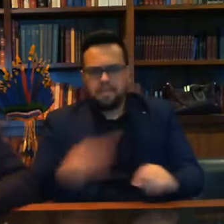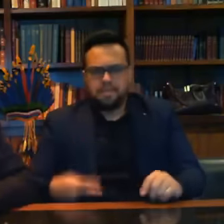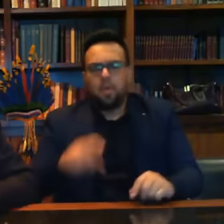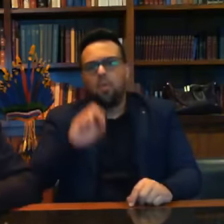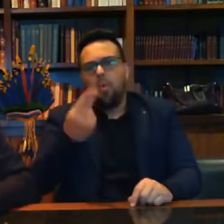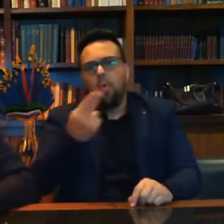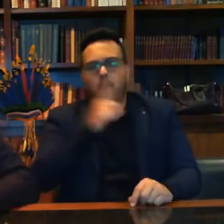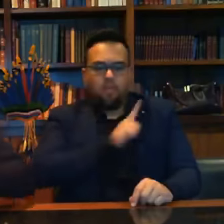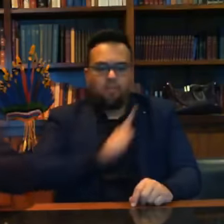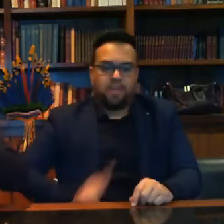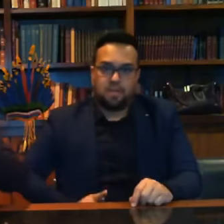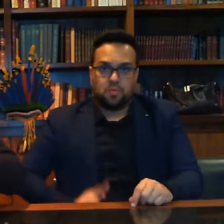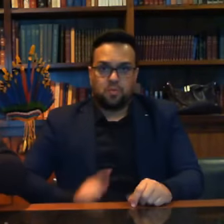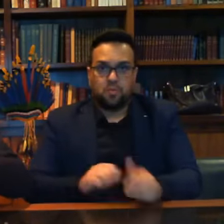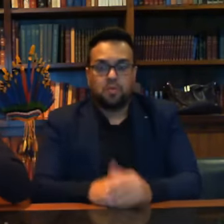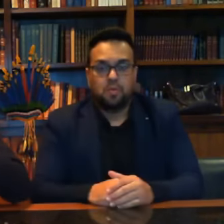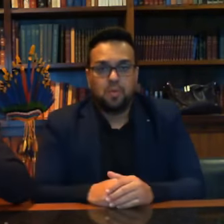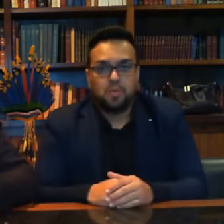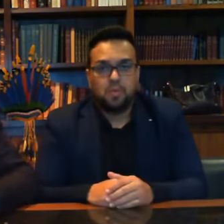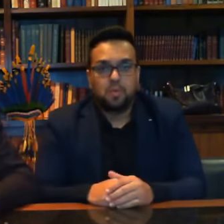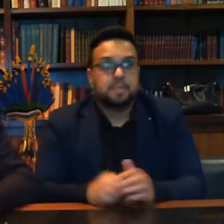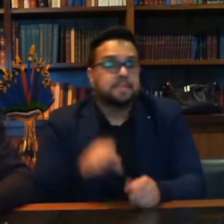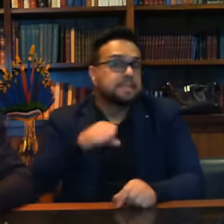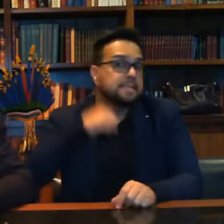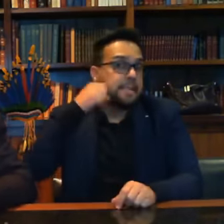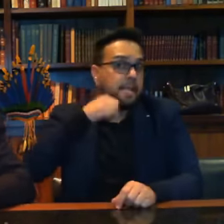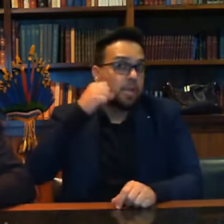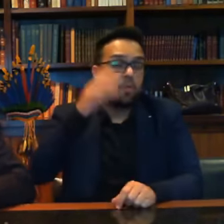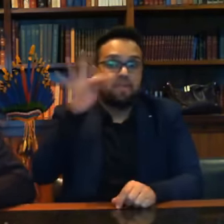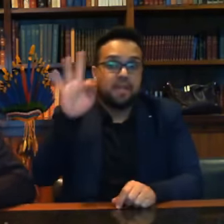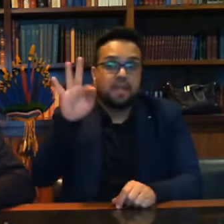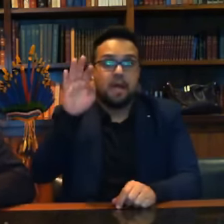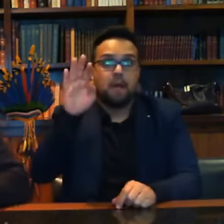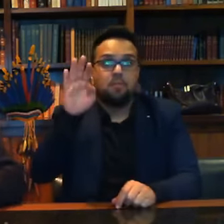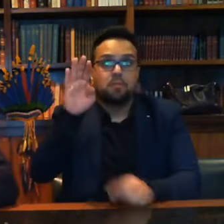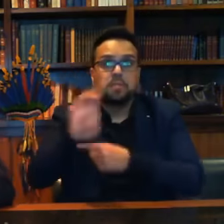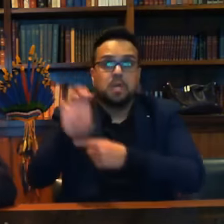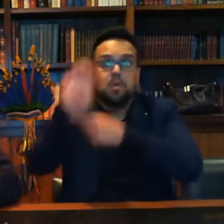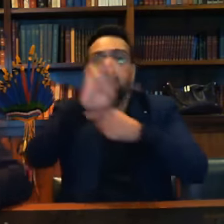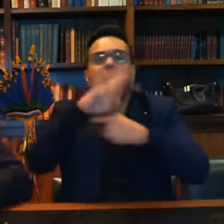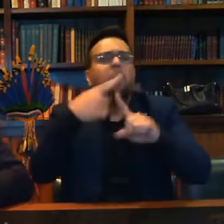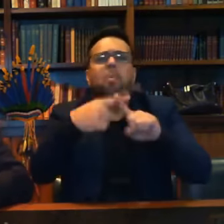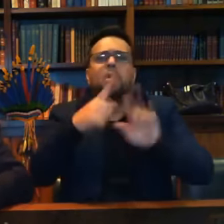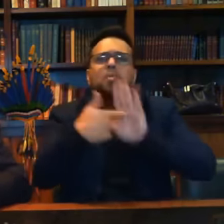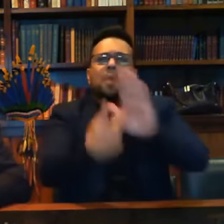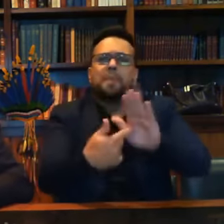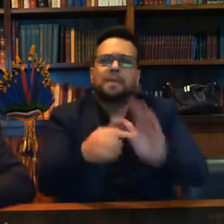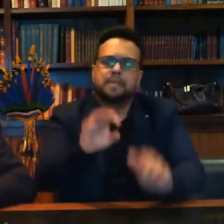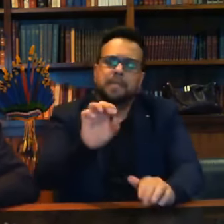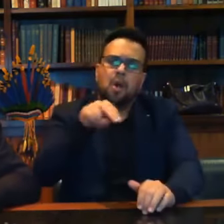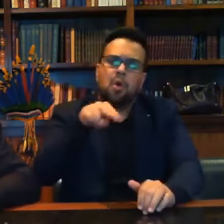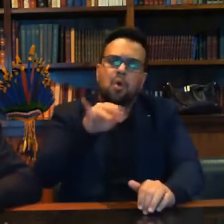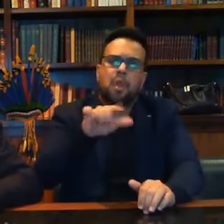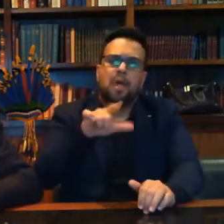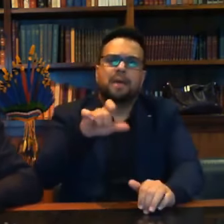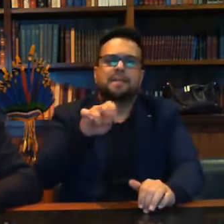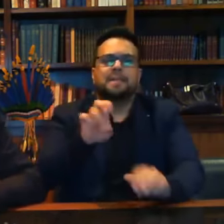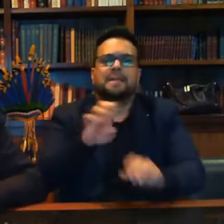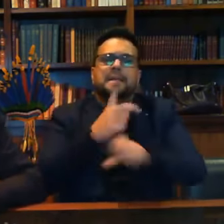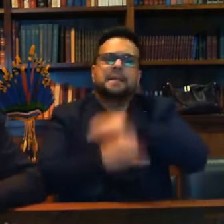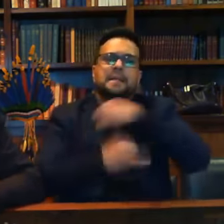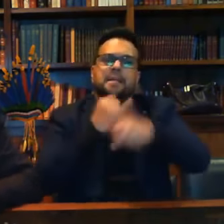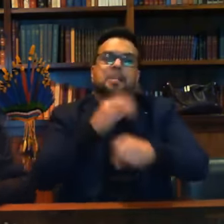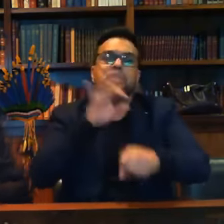governador, senador, federal, estadual, por que que não apresentam online isso? Só aproximadamente